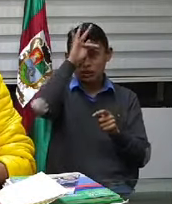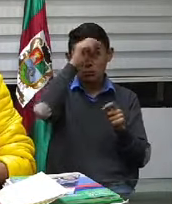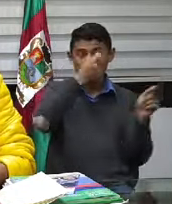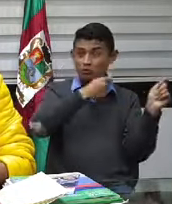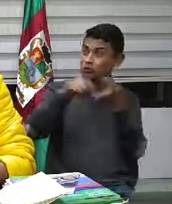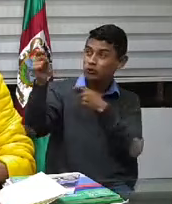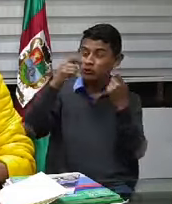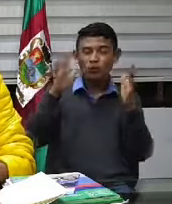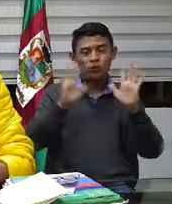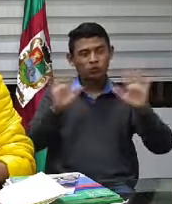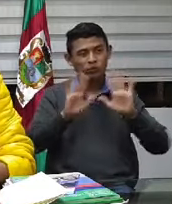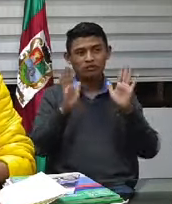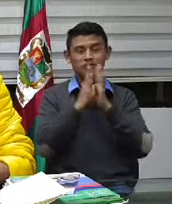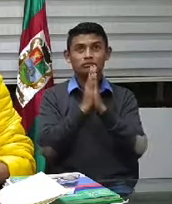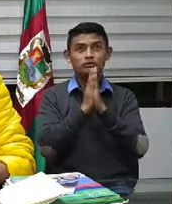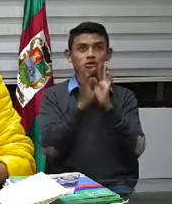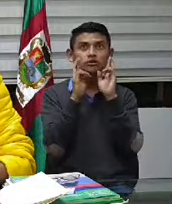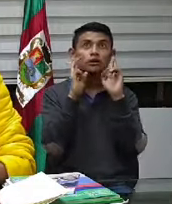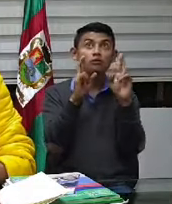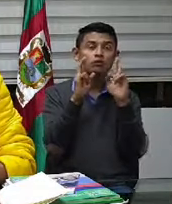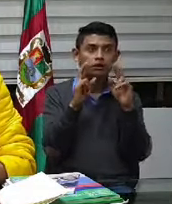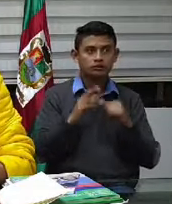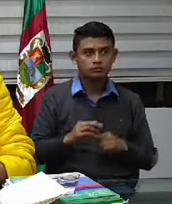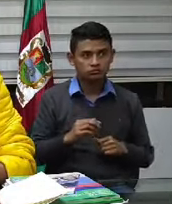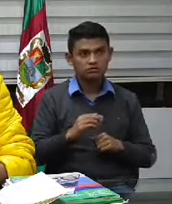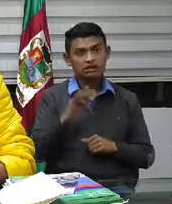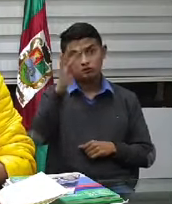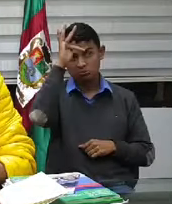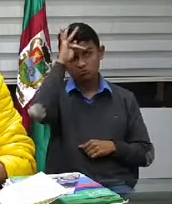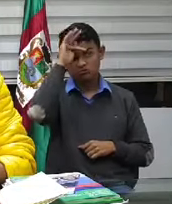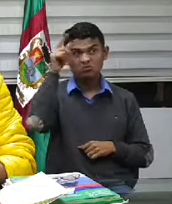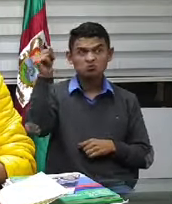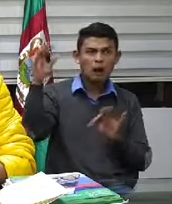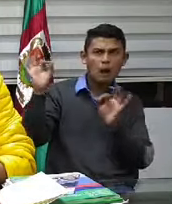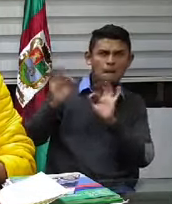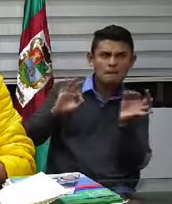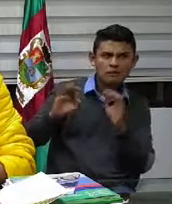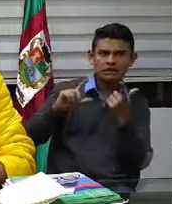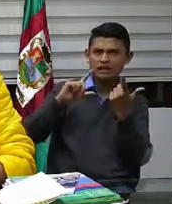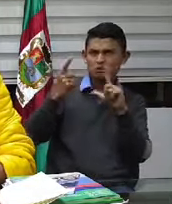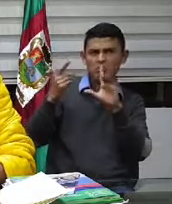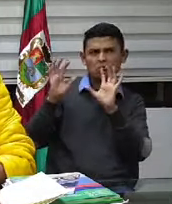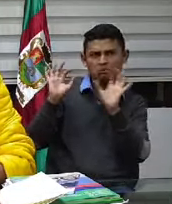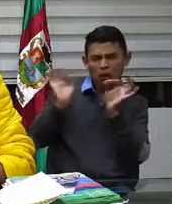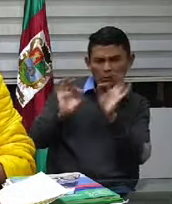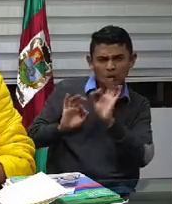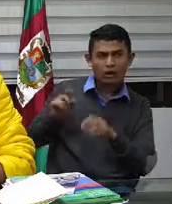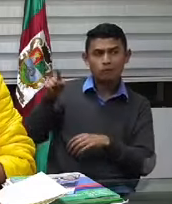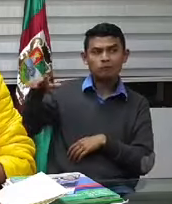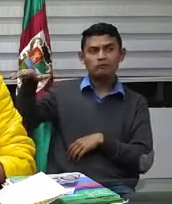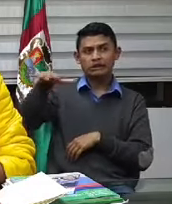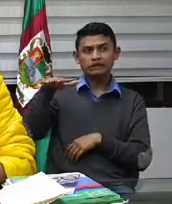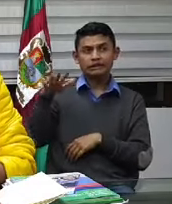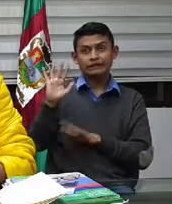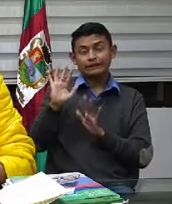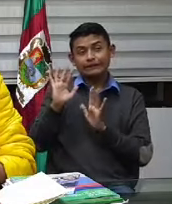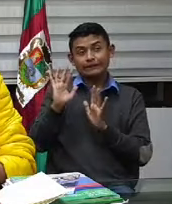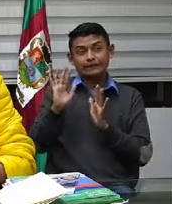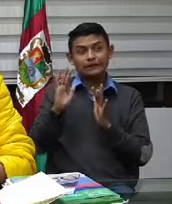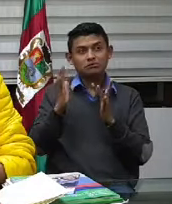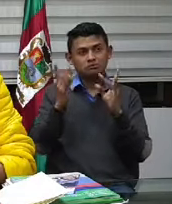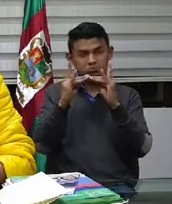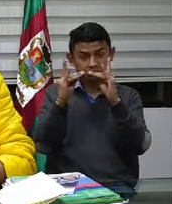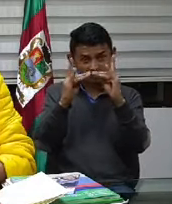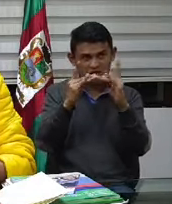que de todas formas pues aquí el hospital y las IPS de mayor complejidad pues se han preparado tenemos camas de cuidado